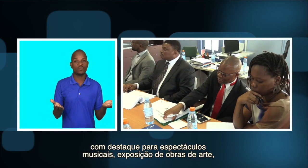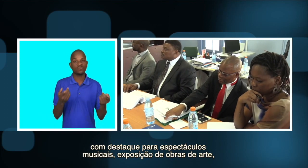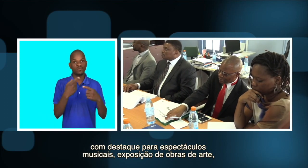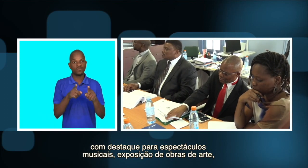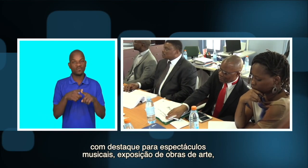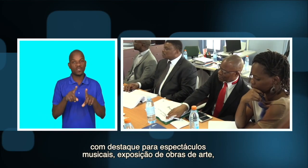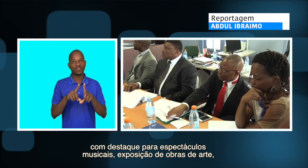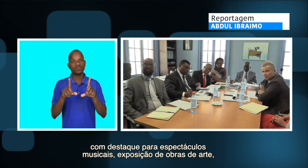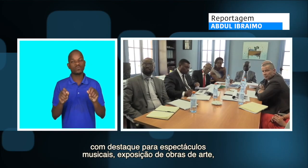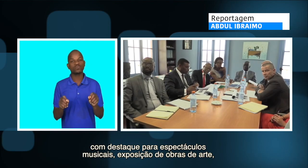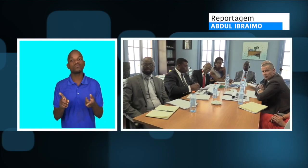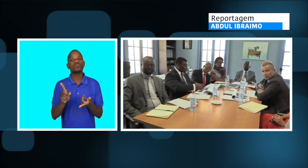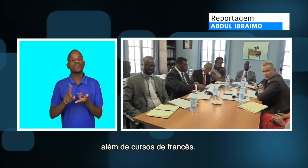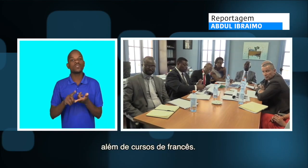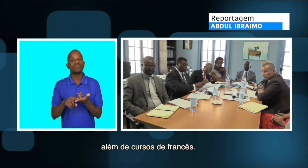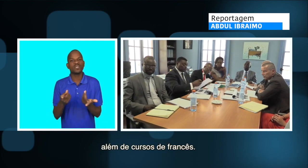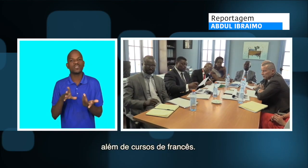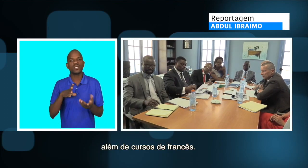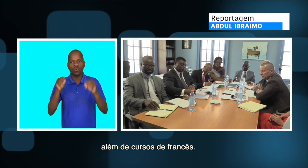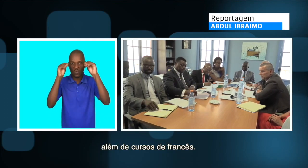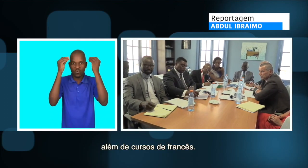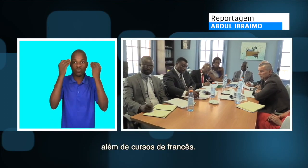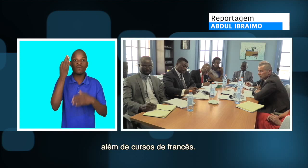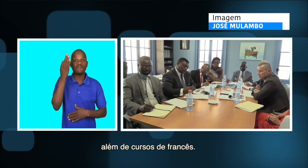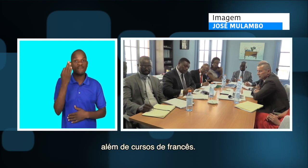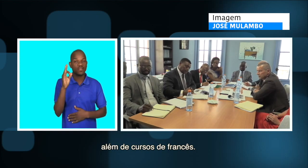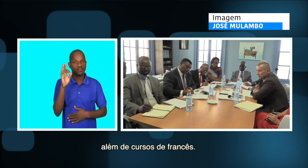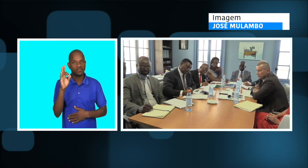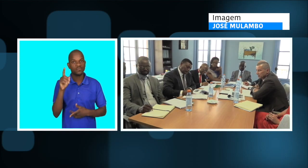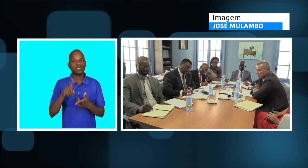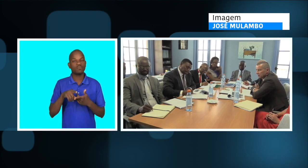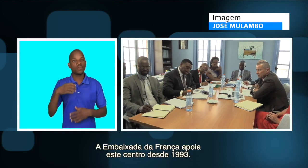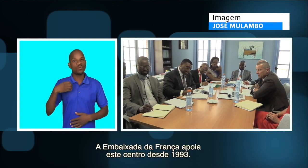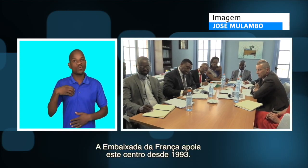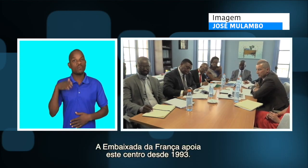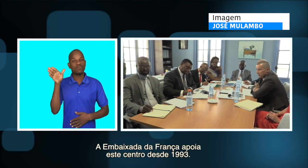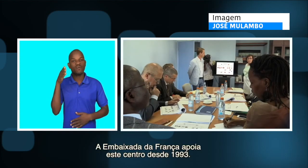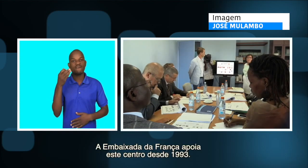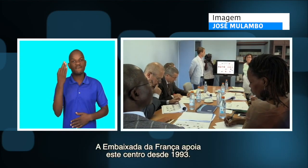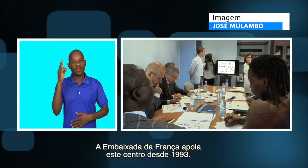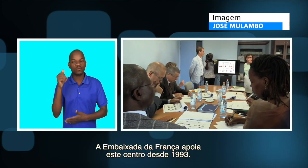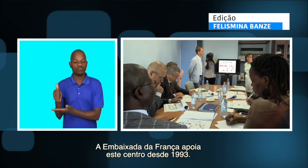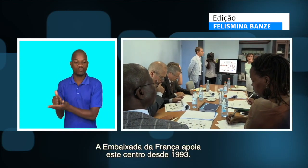exposição de obras de arte, para além de cursos de francês. A Embaixada da França apoia